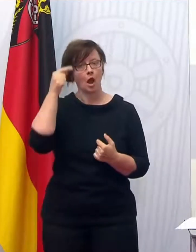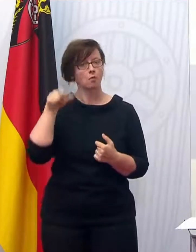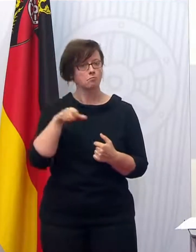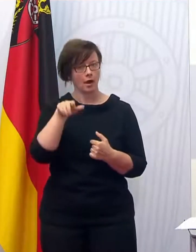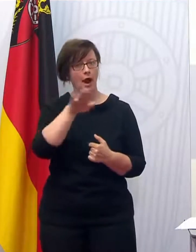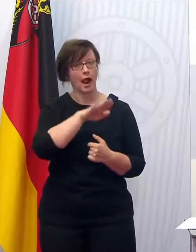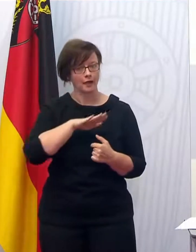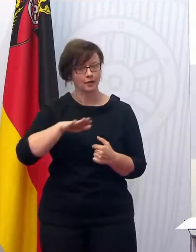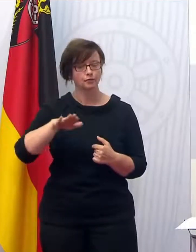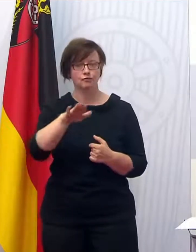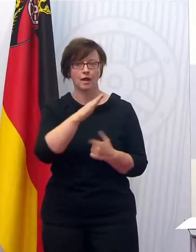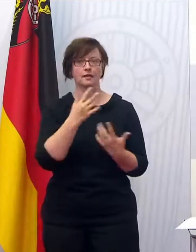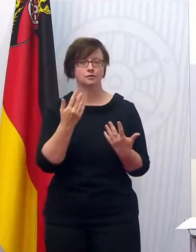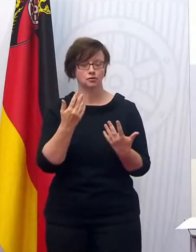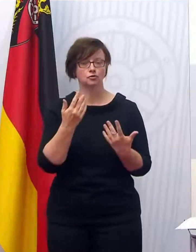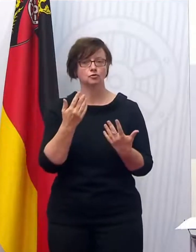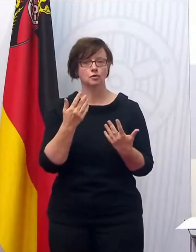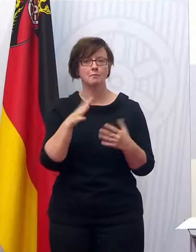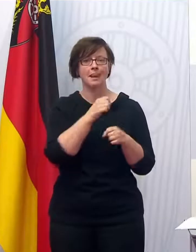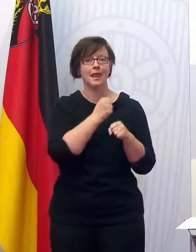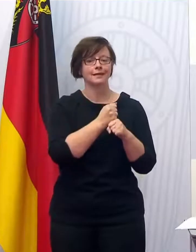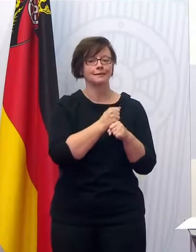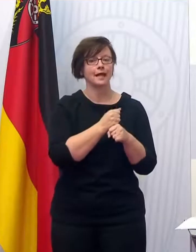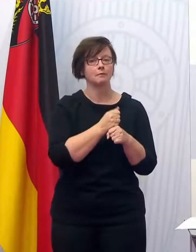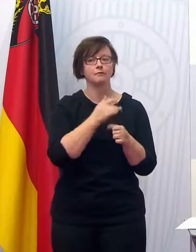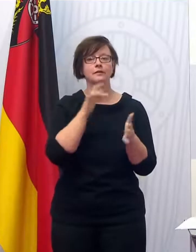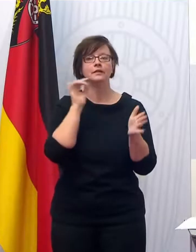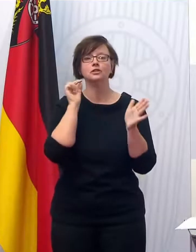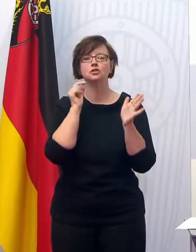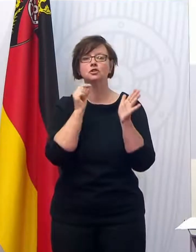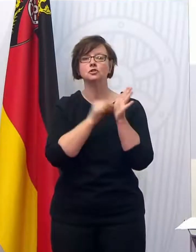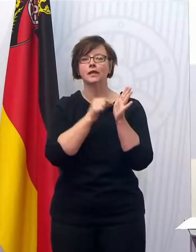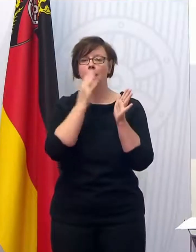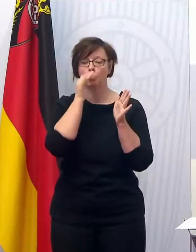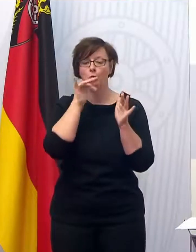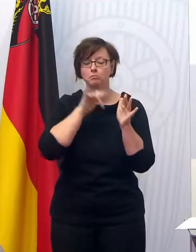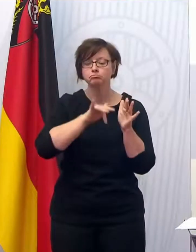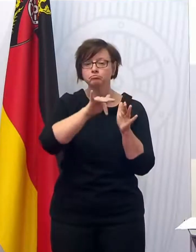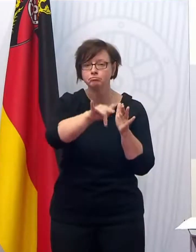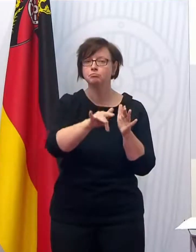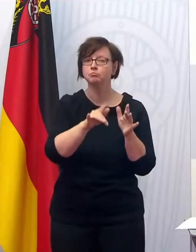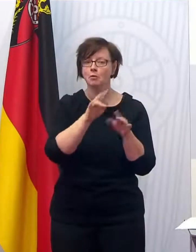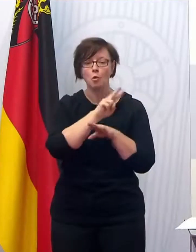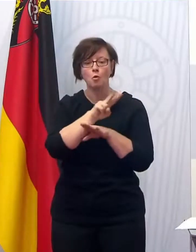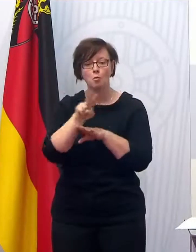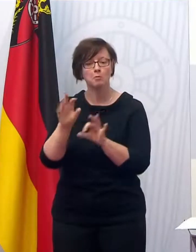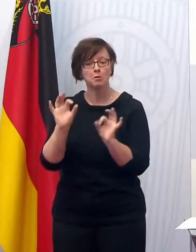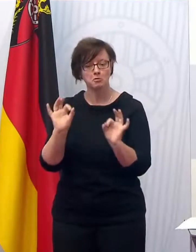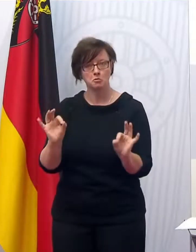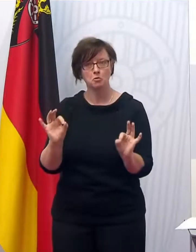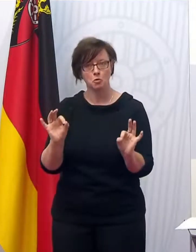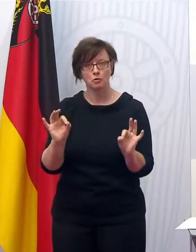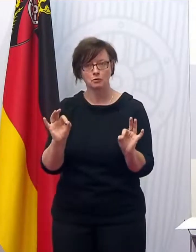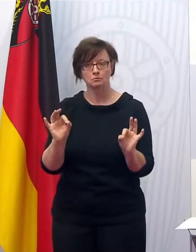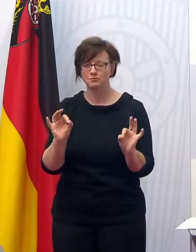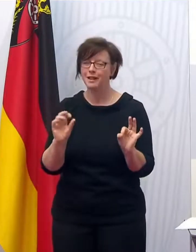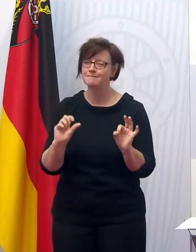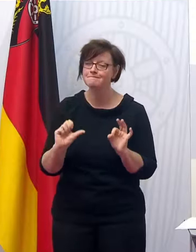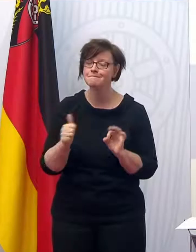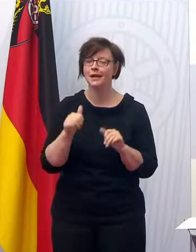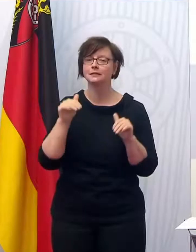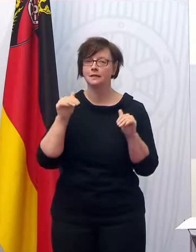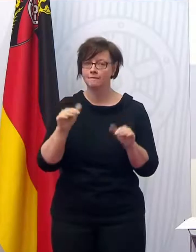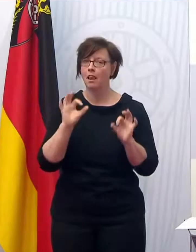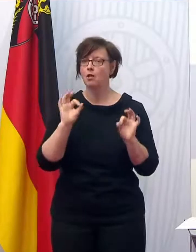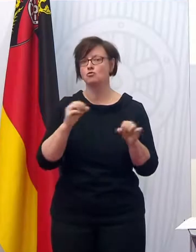Rheinland-Pfalz auch mit den Dank des Landesamts stichprobenartig durchgeführten Kontrollen, dass wir einen ziemlich guten Überblick haben, dass es in den allermeisten